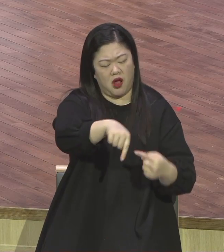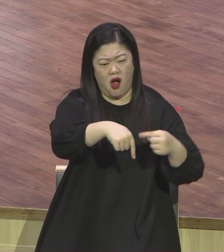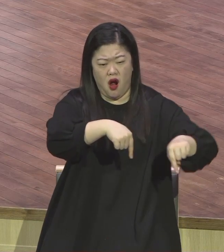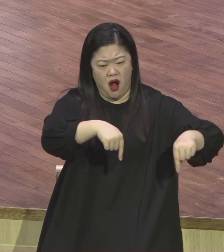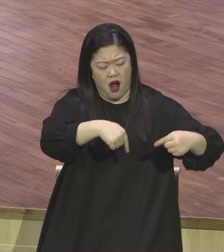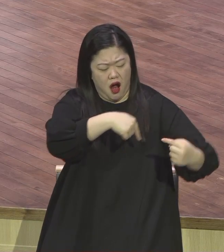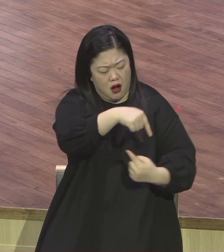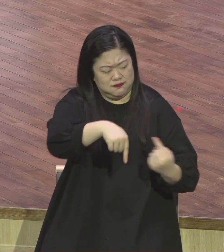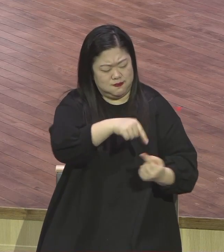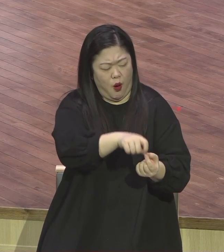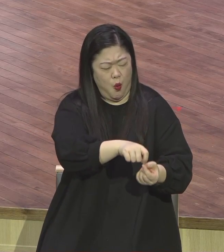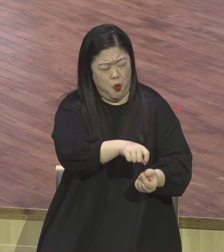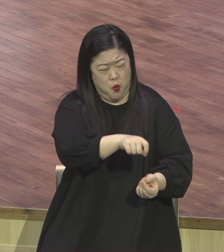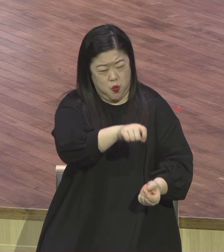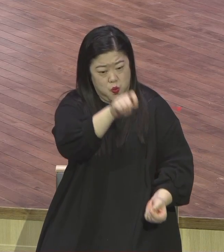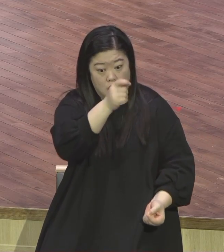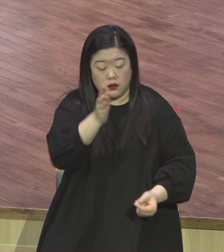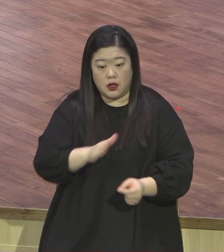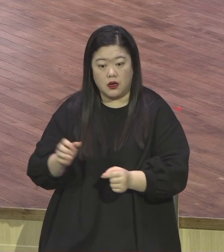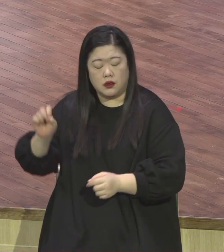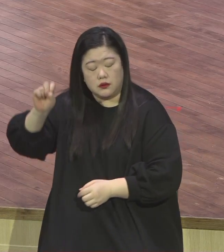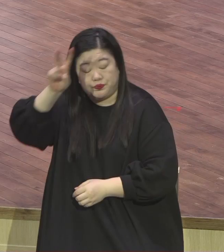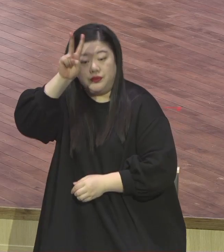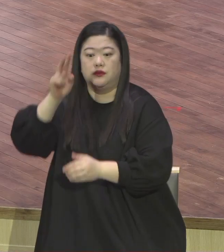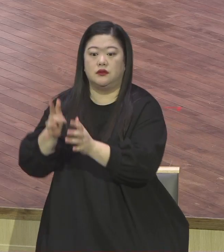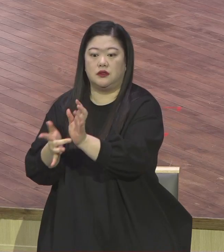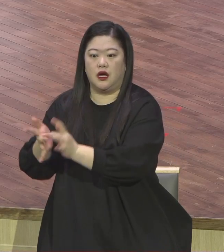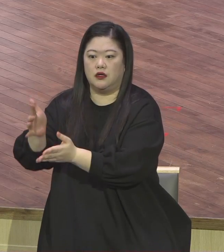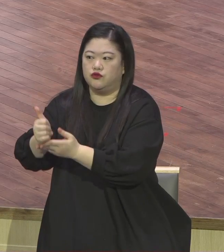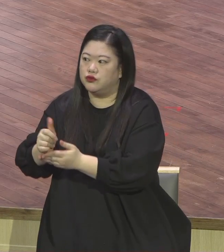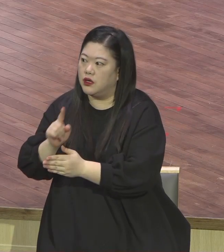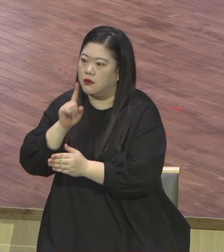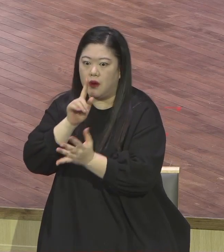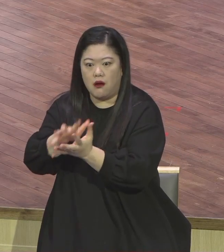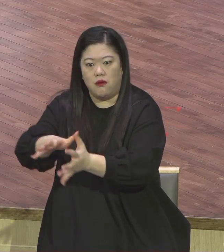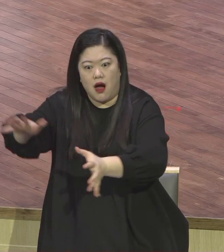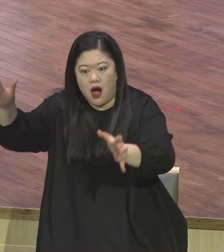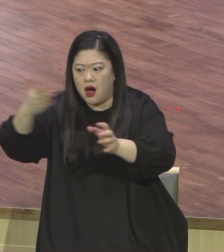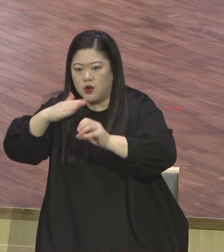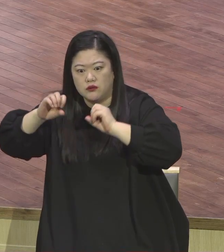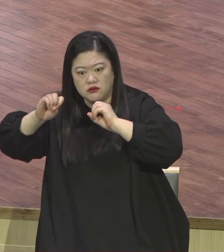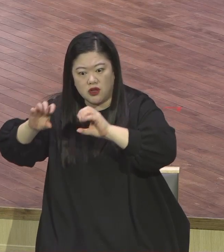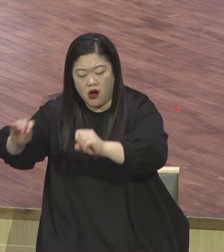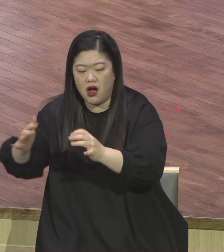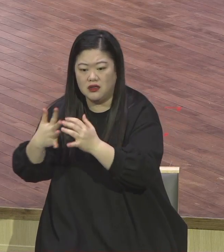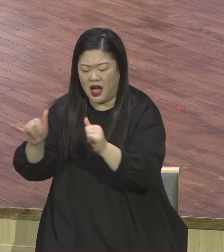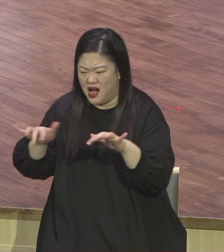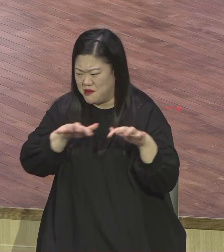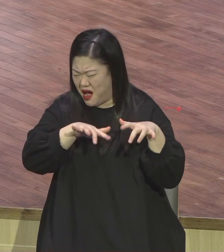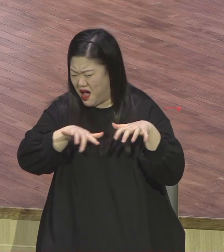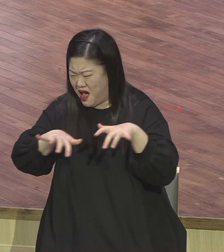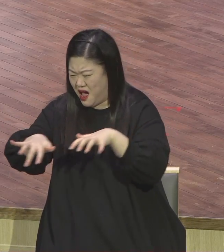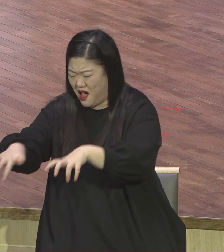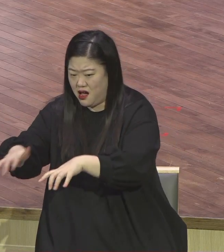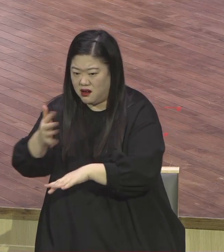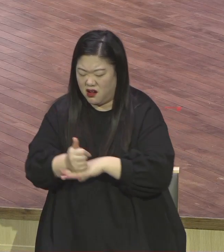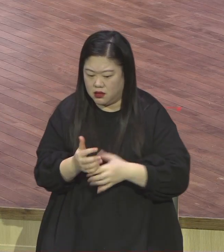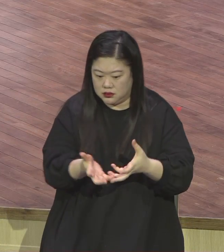나타나가야 가는 데마다 상상을 걸쳐오라는 신만이 할 수 있는 기적을 계속 행해내니까